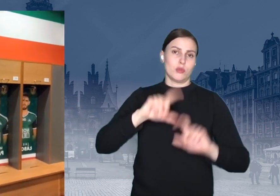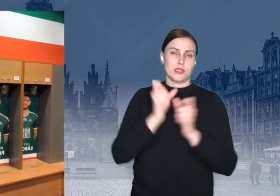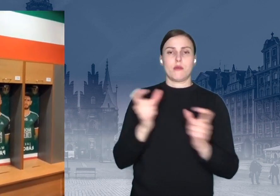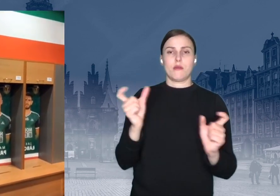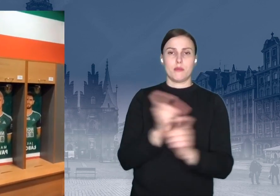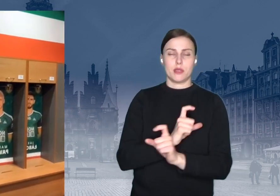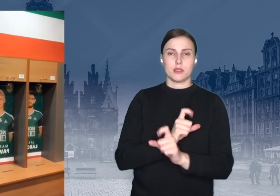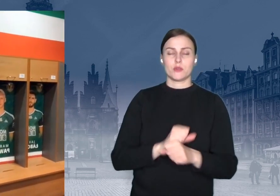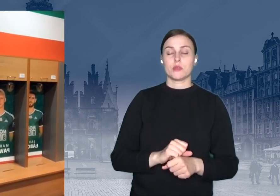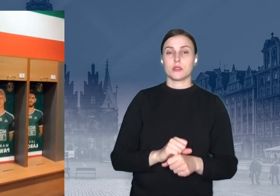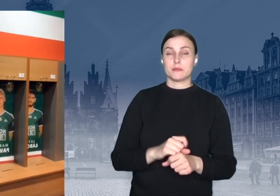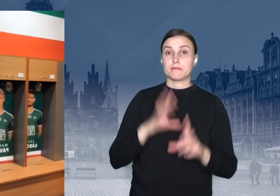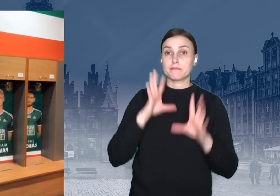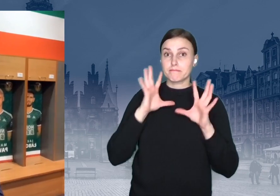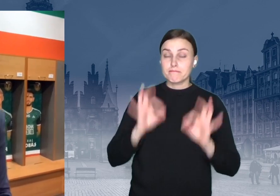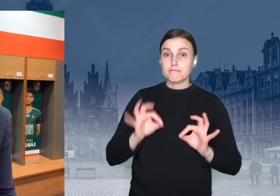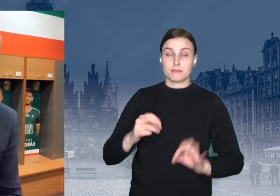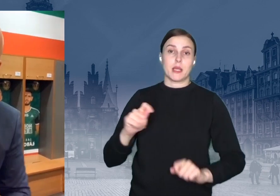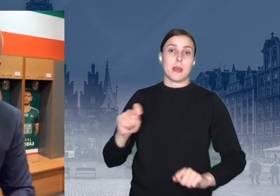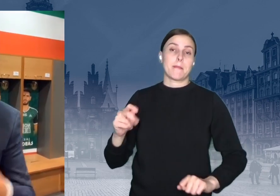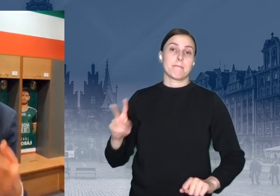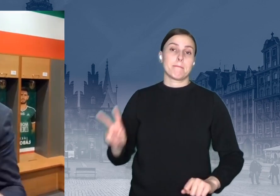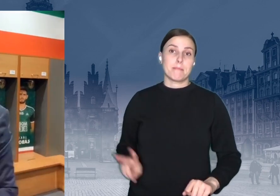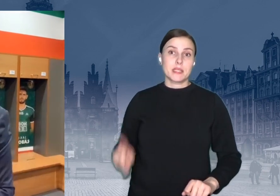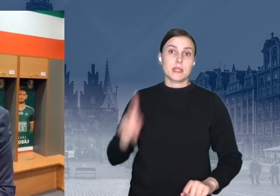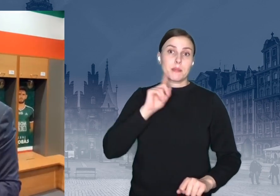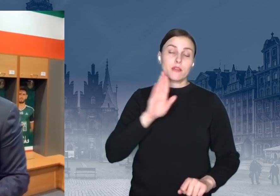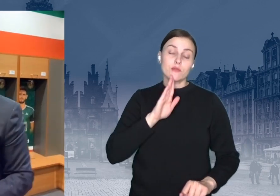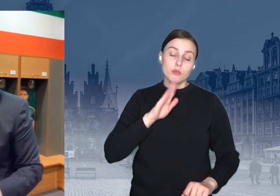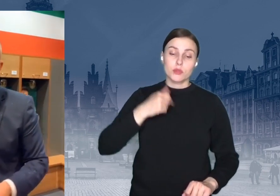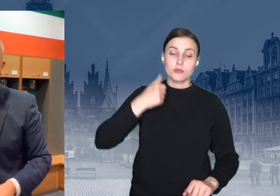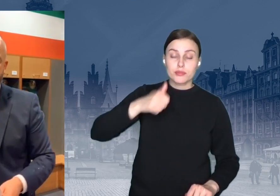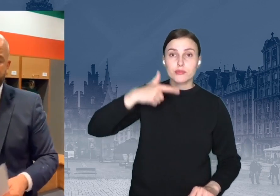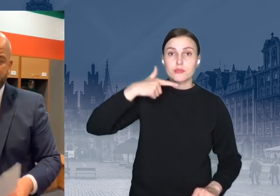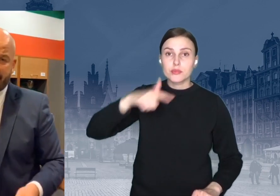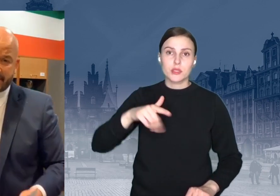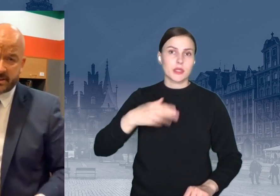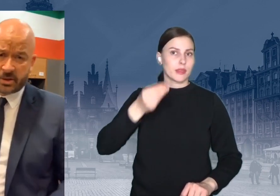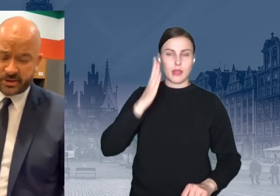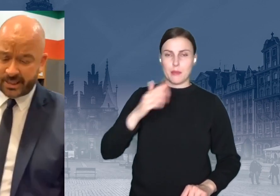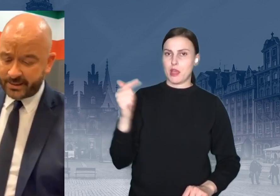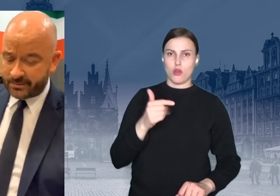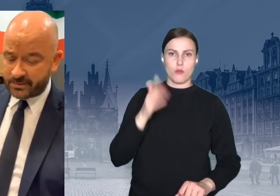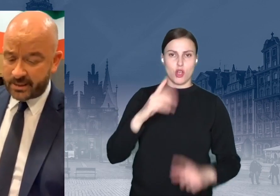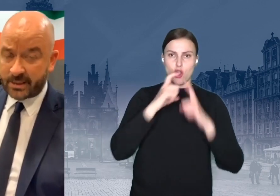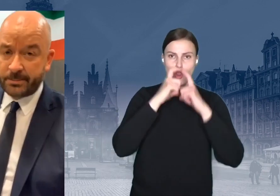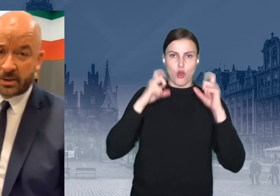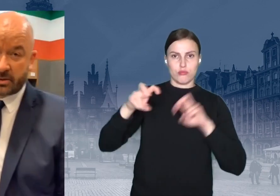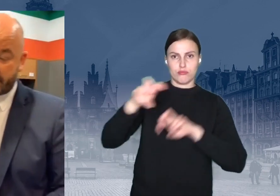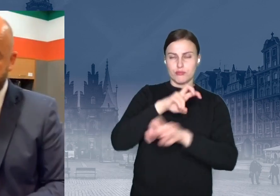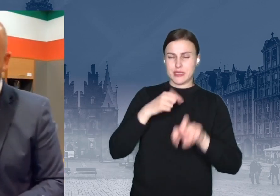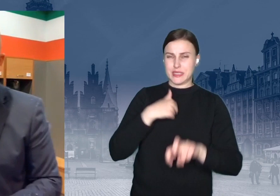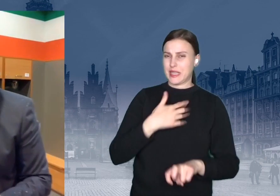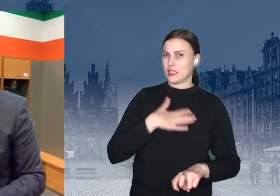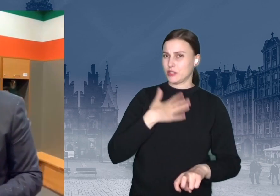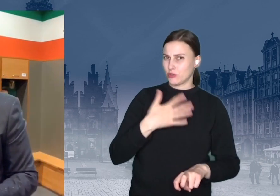powiedział, że w ciągu kilku tygodni najprawdopodobniej zniknie ten obowiązek noszenia maseczek, choć ja nie jestem wcale taki przekonany i generalnie